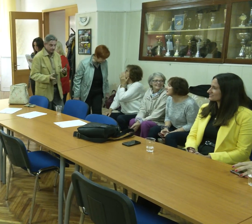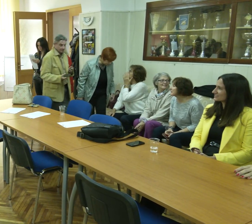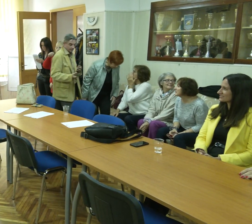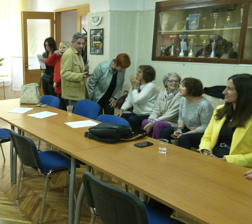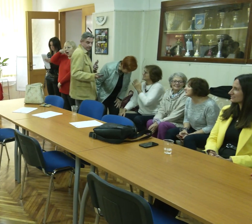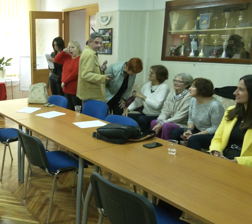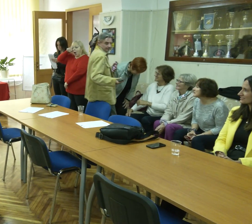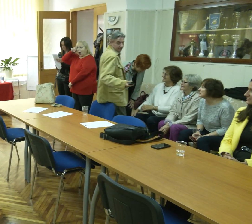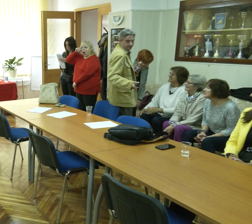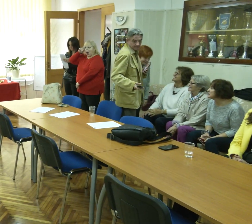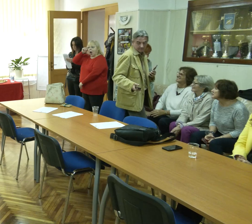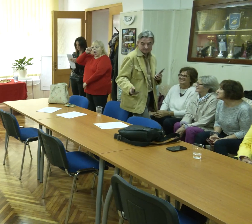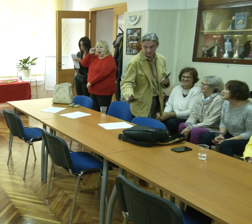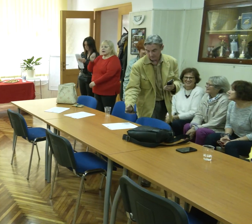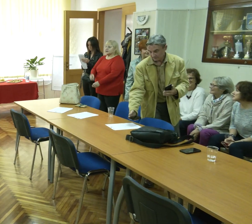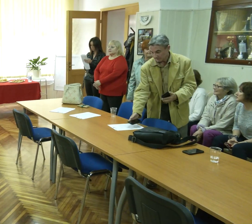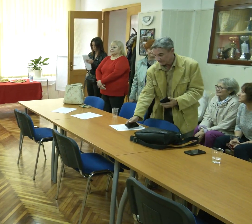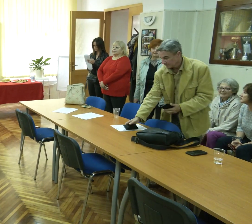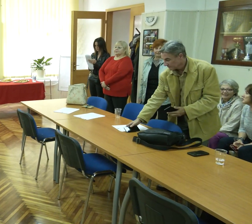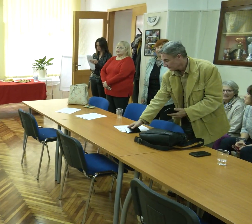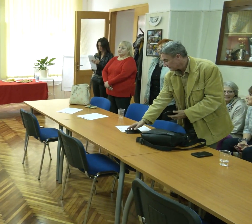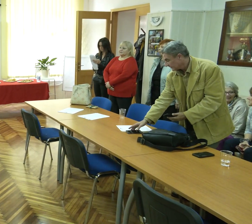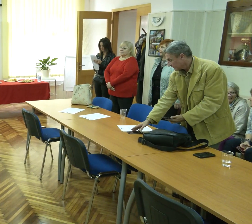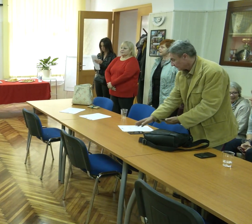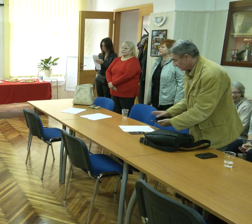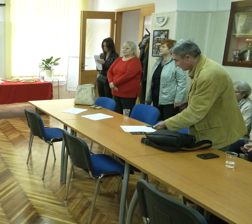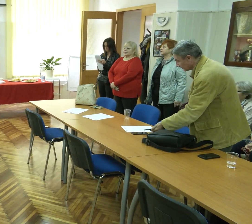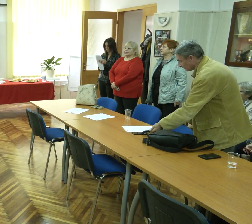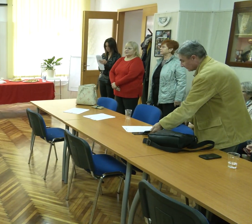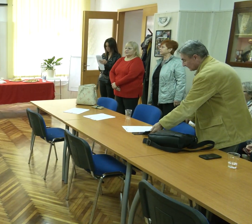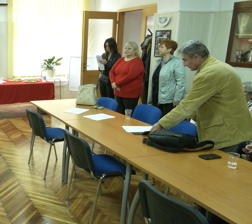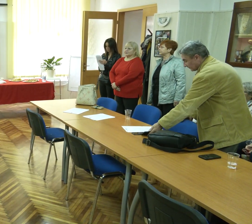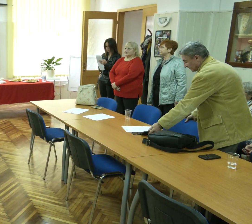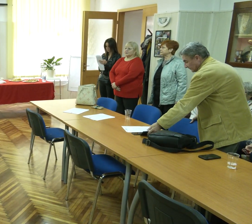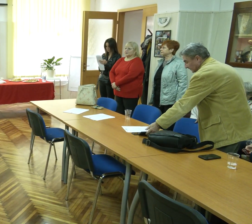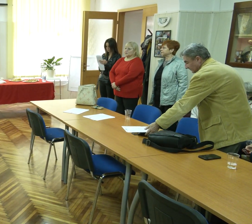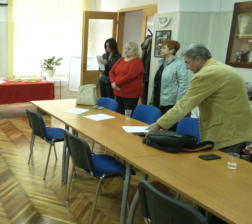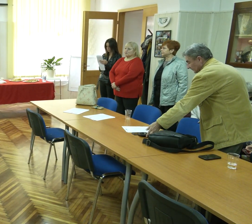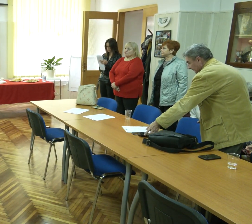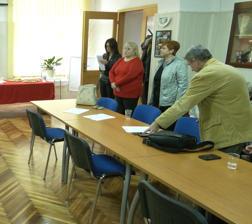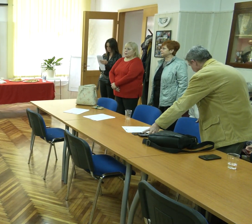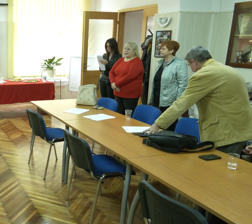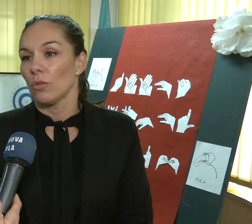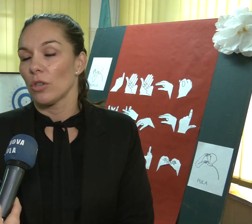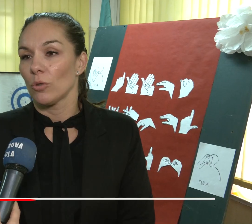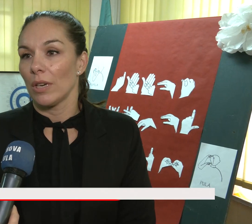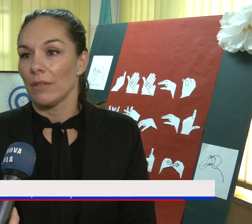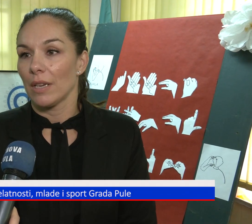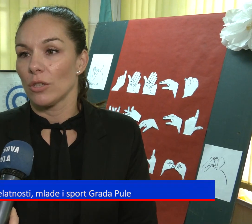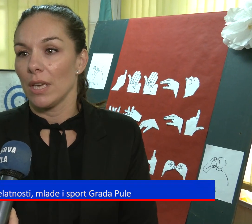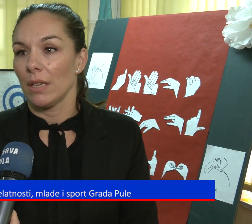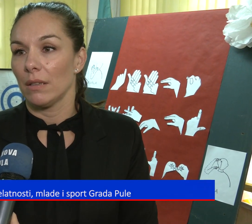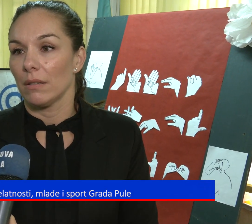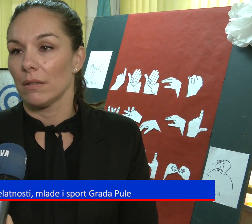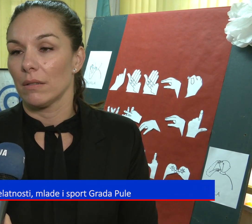u antikovoj ulici već dugi niz godina, a u njihovom radu redovno ih pomaže i grad Pula. Za početak je ono što je možda